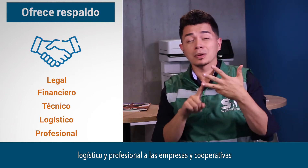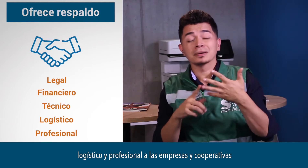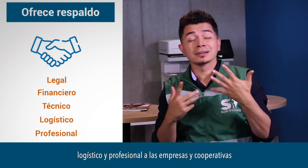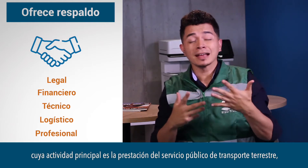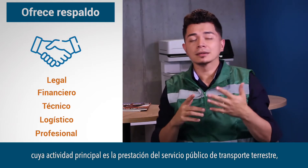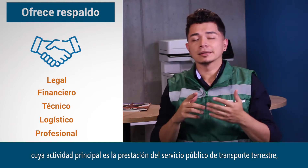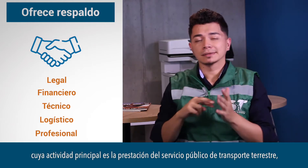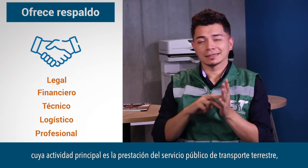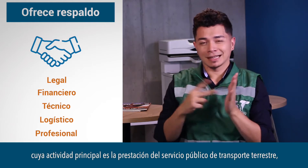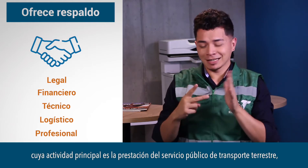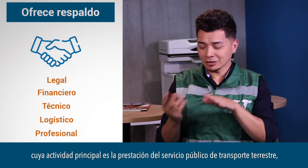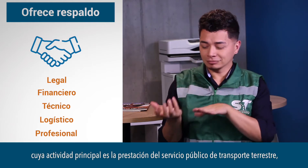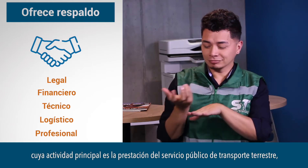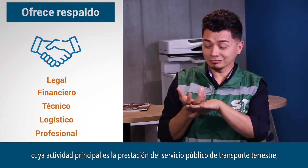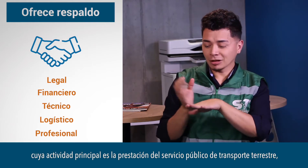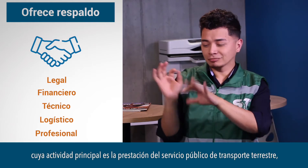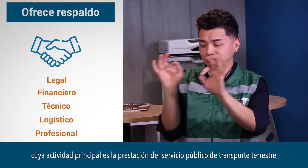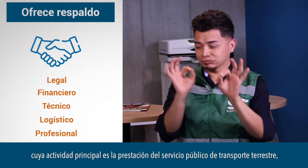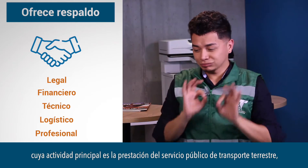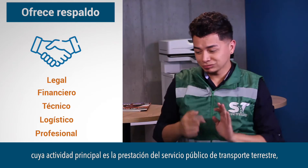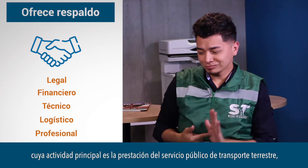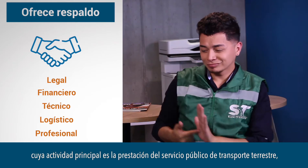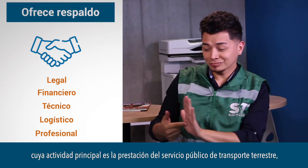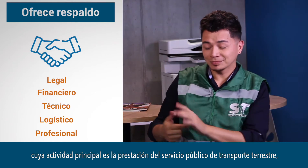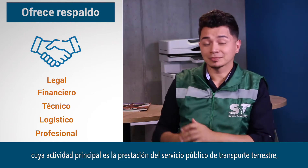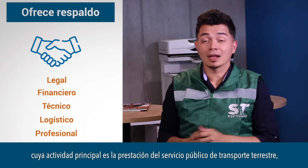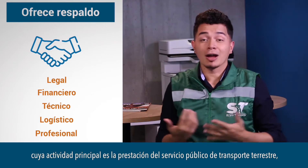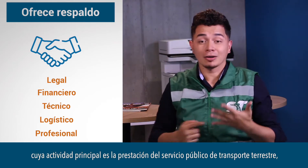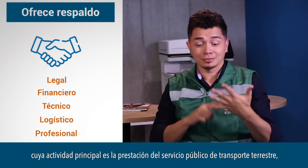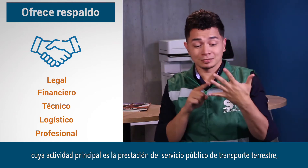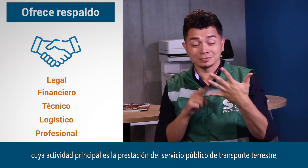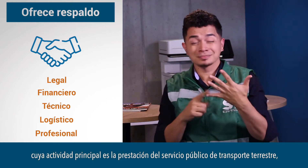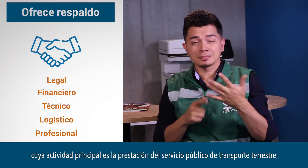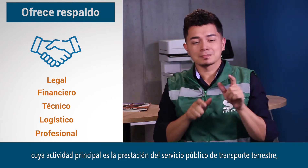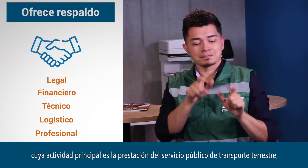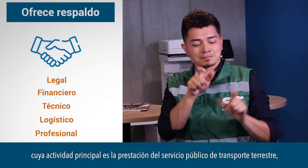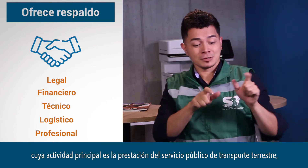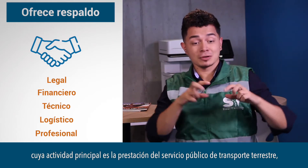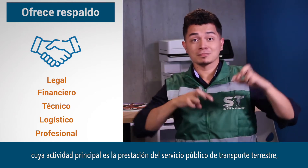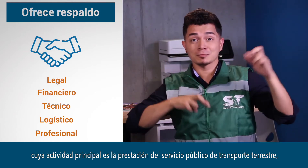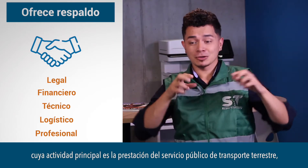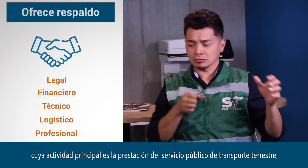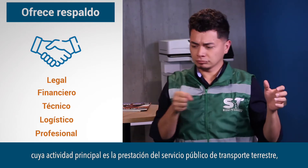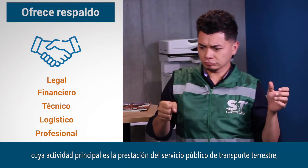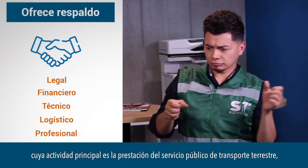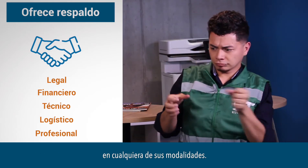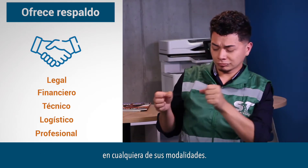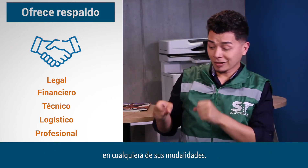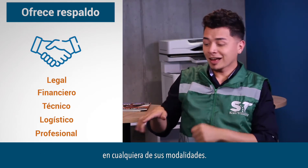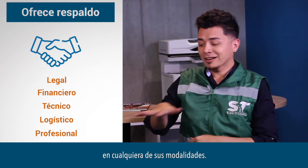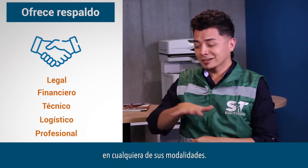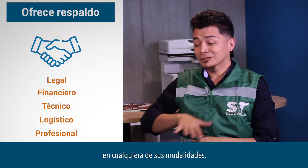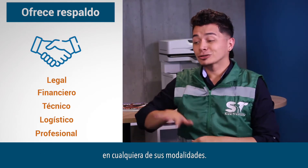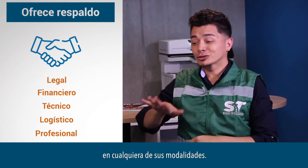cuya actividad principal es la prestación del servicio público de transporte terrestre en cualquiera de sus